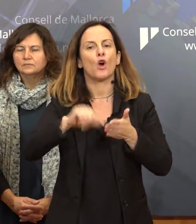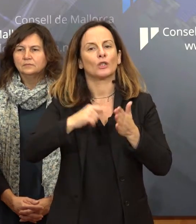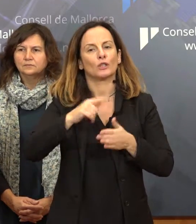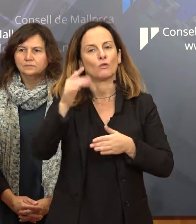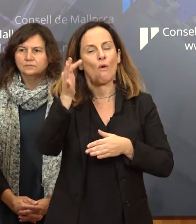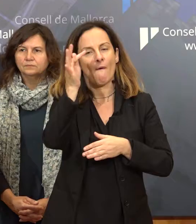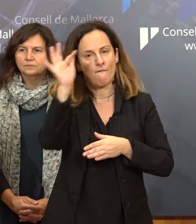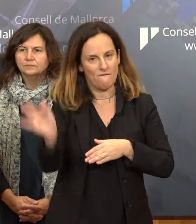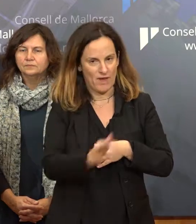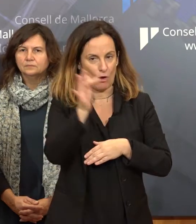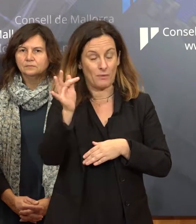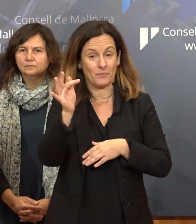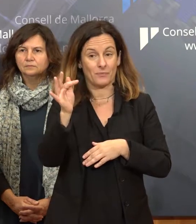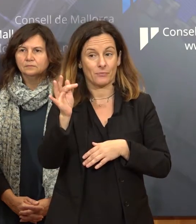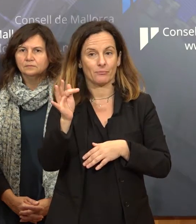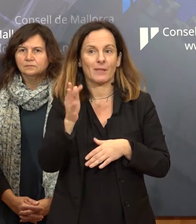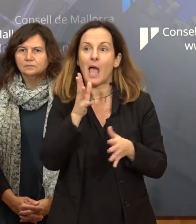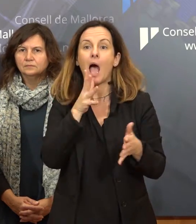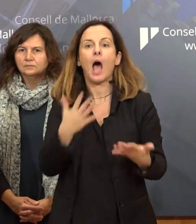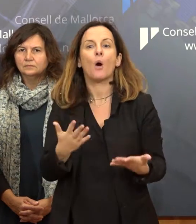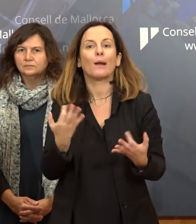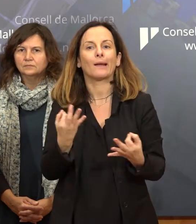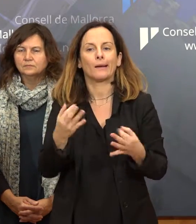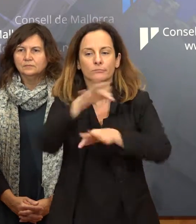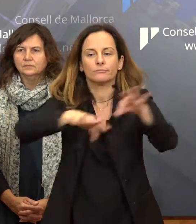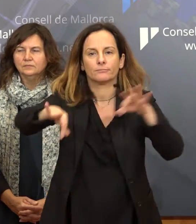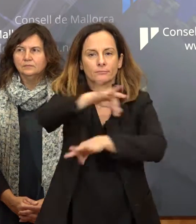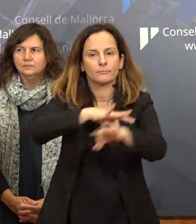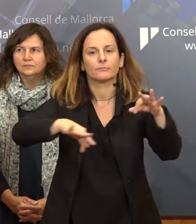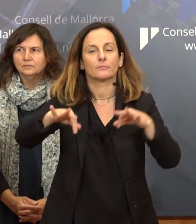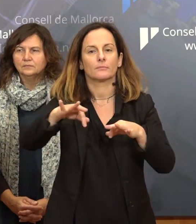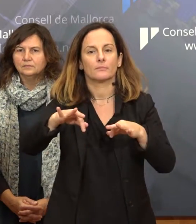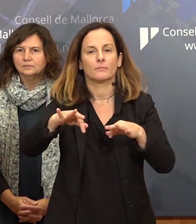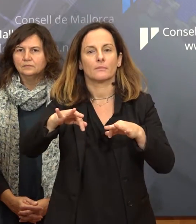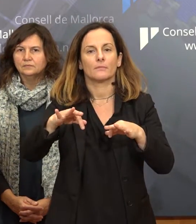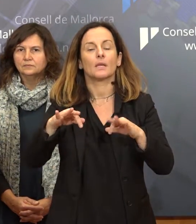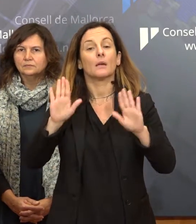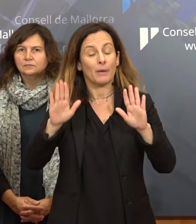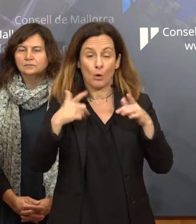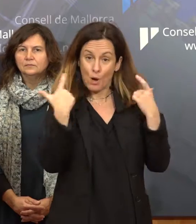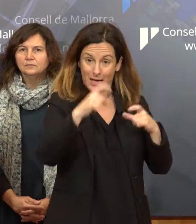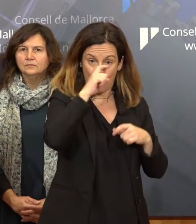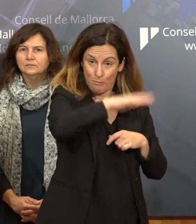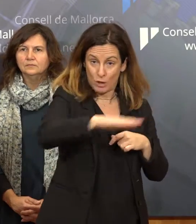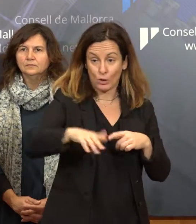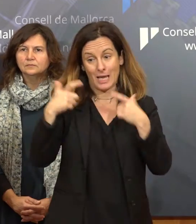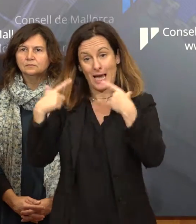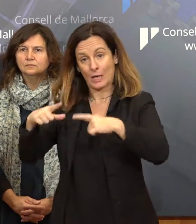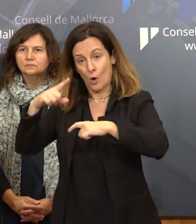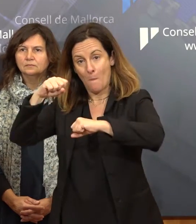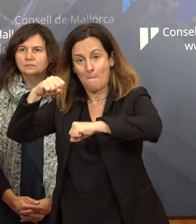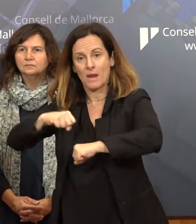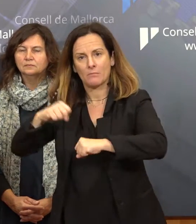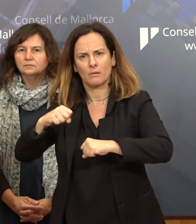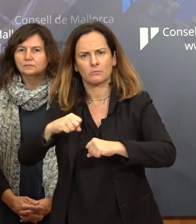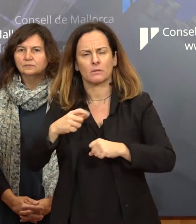I ara, el que passa és que hi més rotació de plantilla. Així tot, tant a l'àrea de menors com a de gent gran, tenim uns